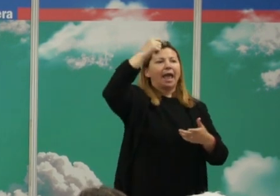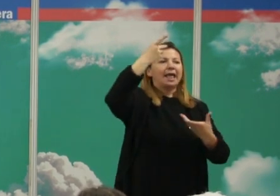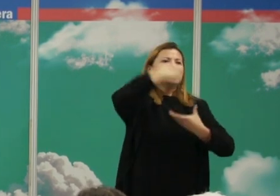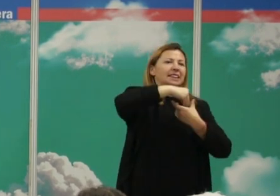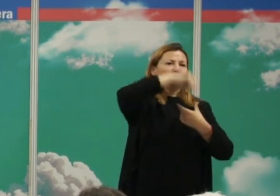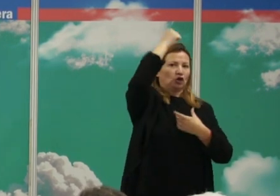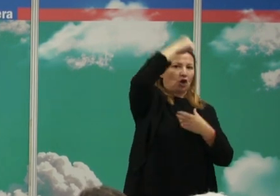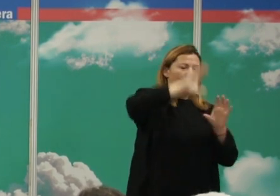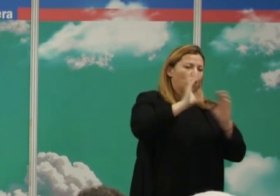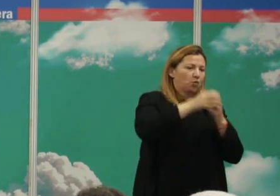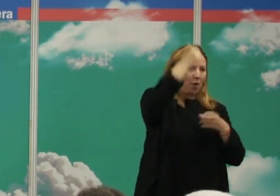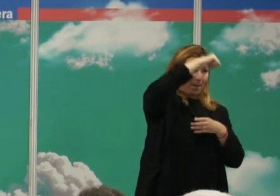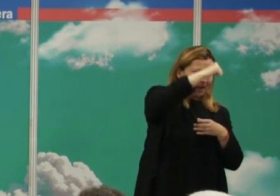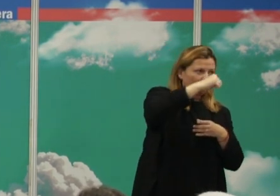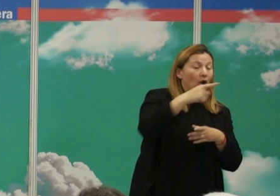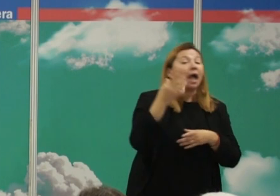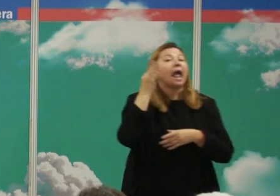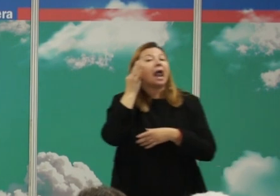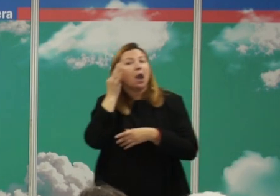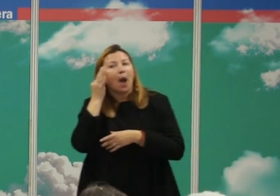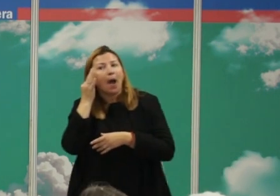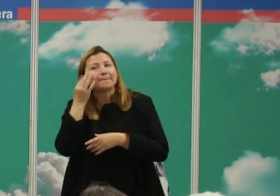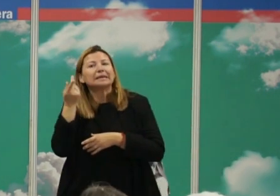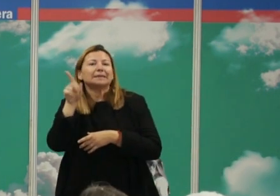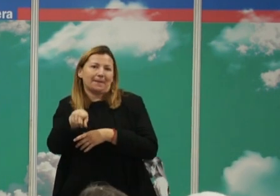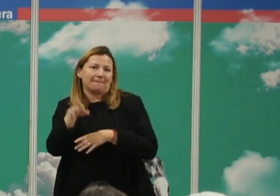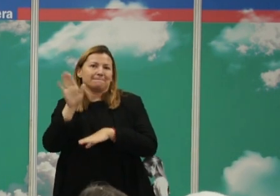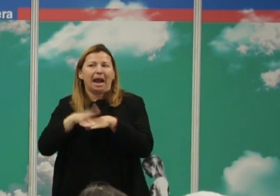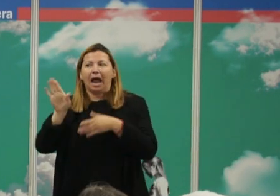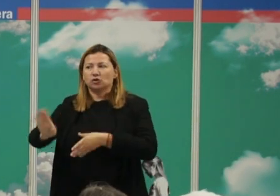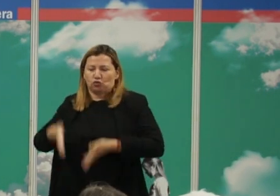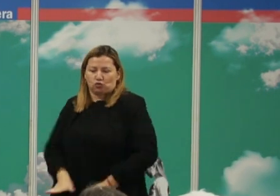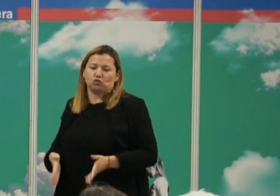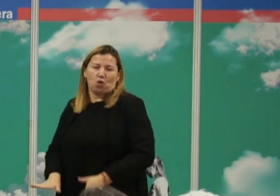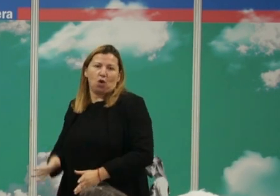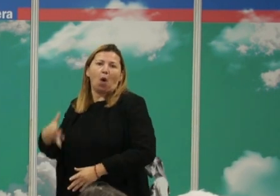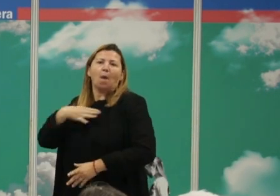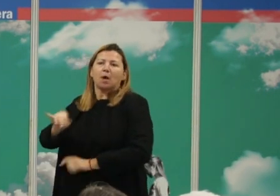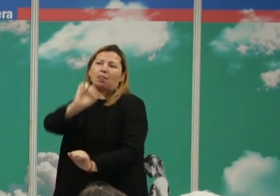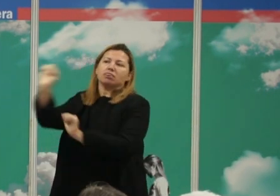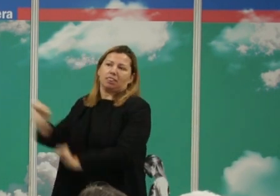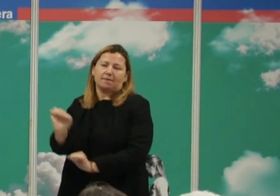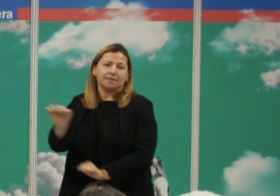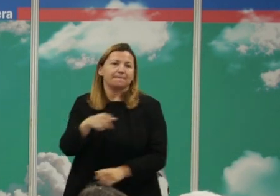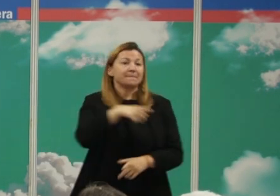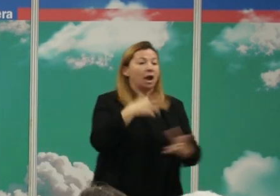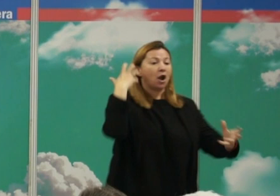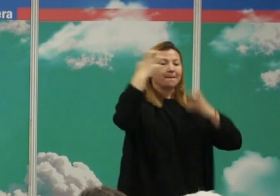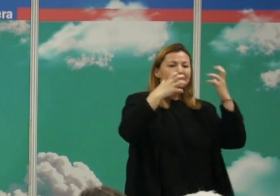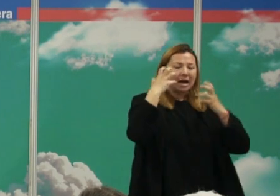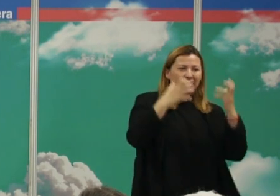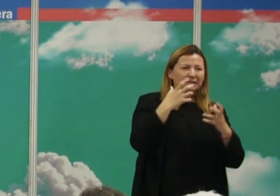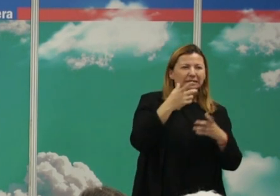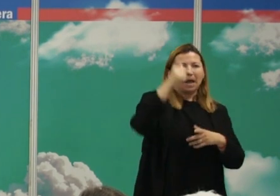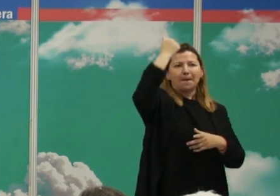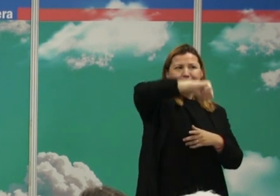mayoría las hembras también sobre todo para defender las crías pero sobre todo entre machos y las hembras los machos los mamíferos matan pocas hembras matan